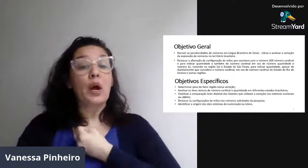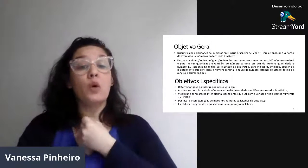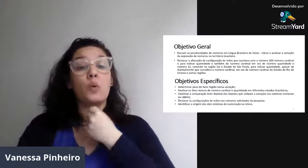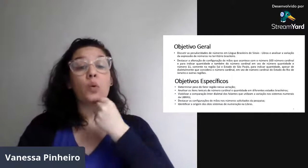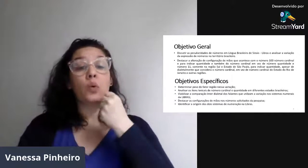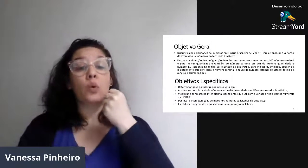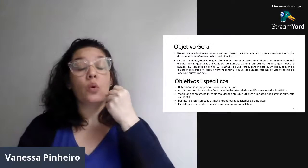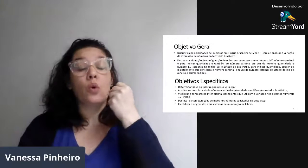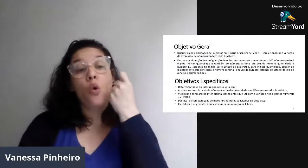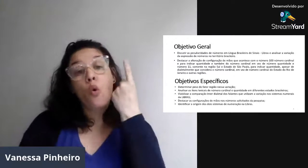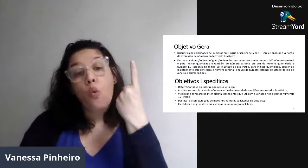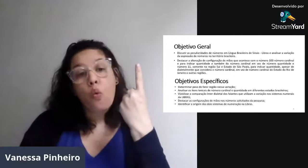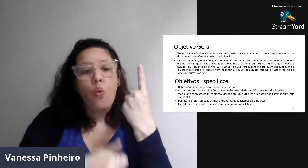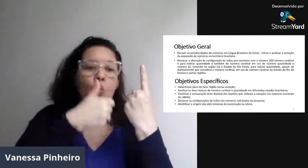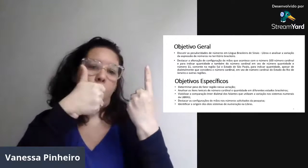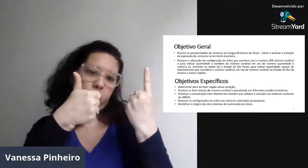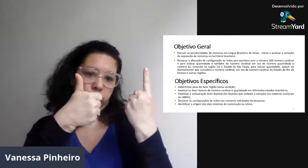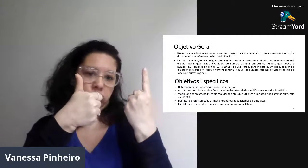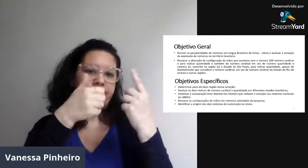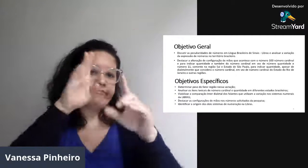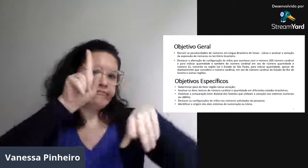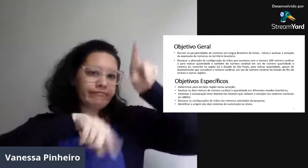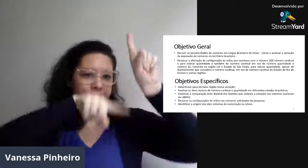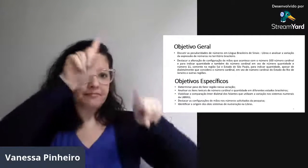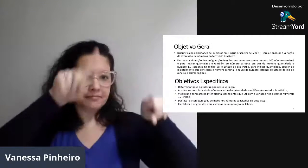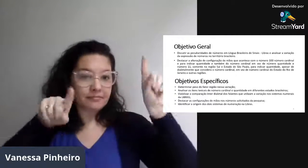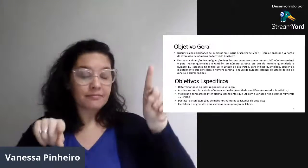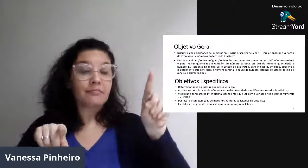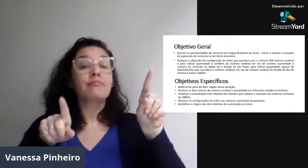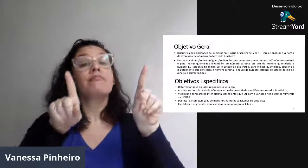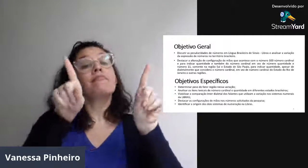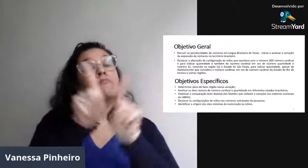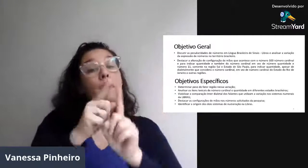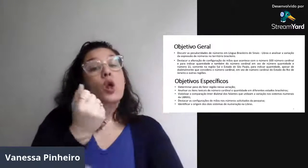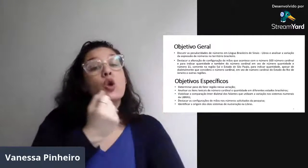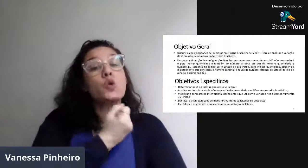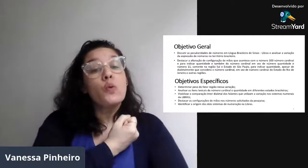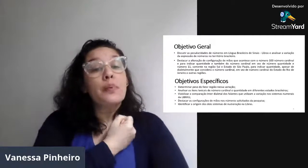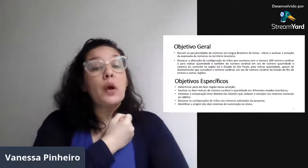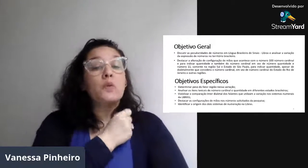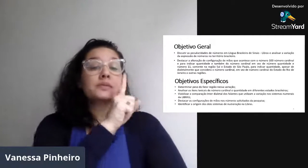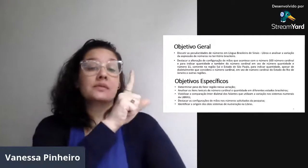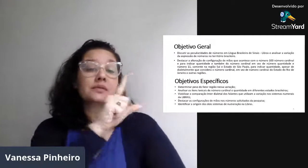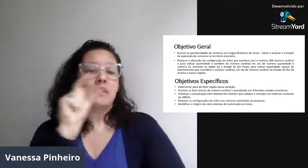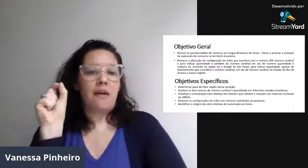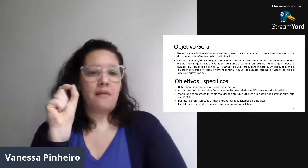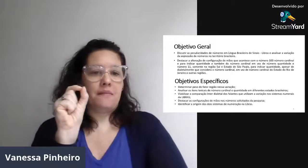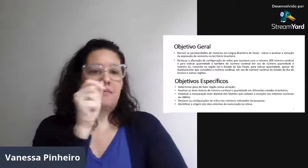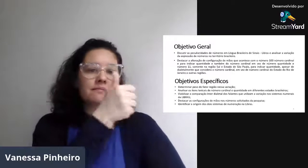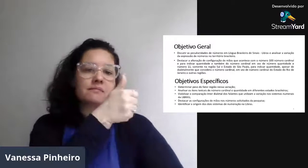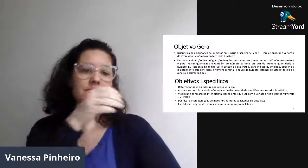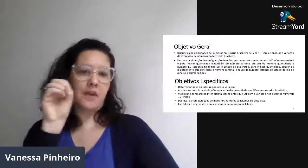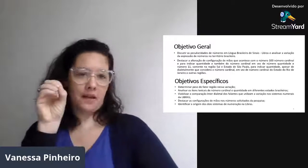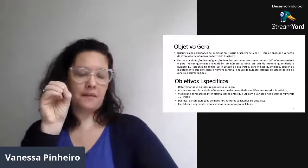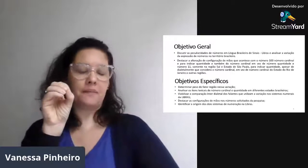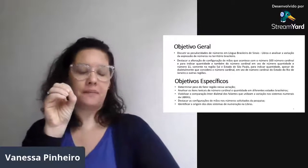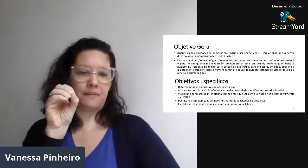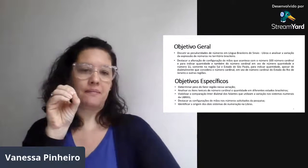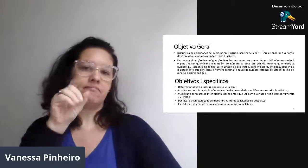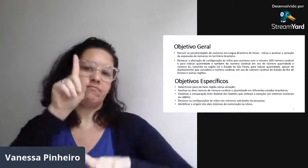são o número, por exemplo, o número 1 e o número 1. Existe diferenciação. Por exemplo, o número 100,